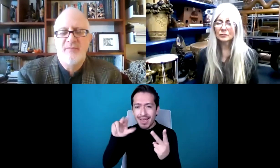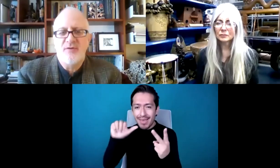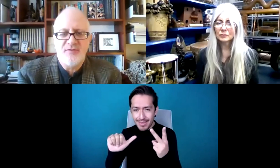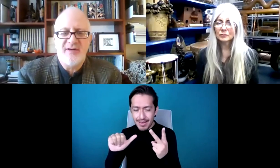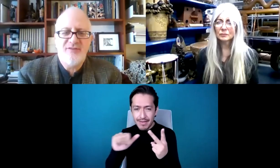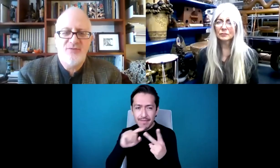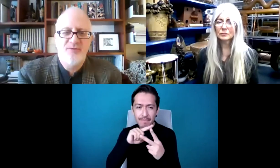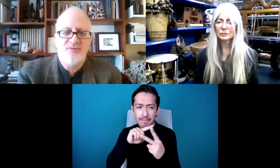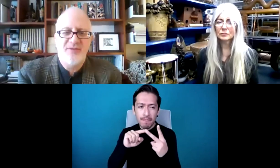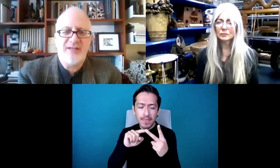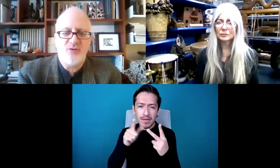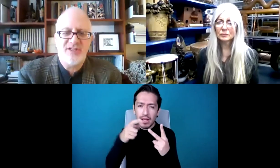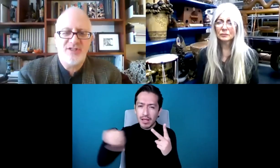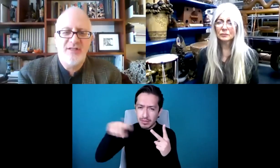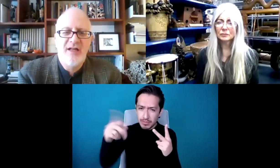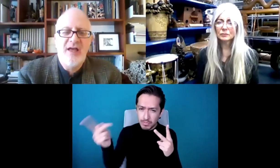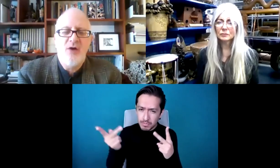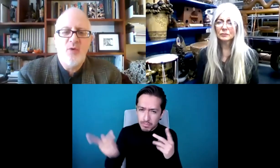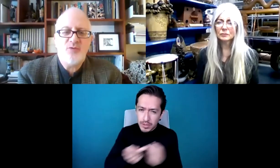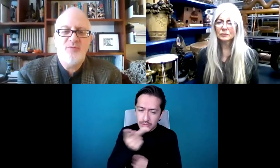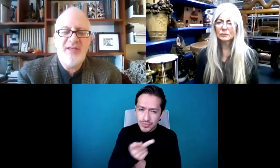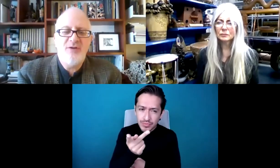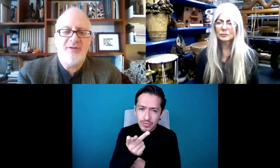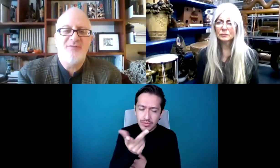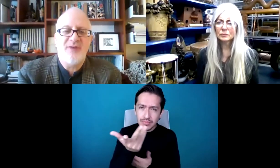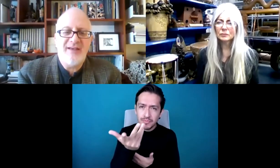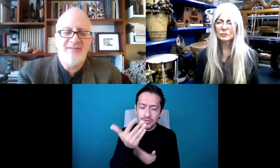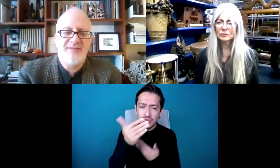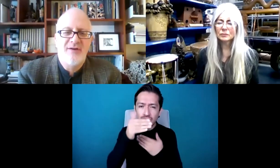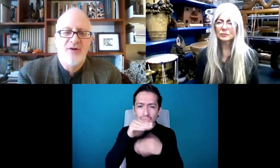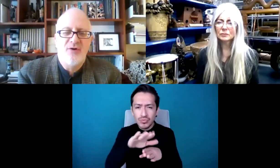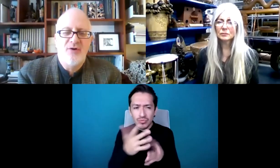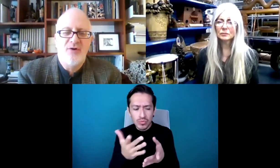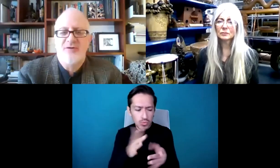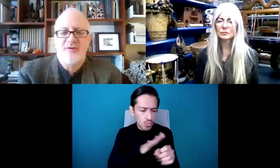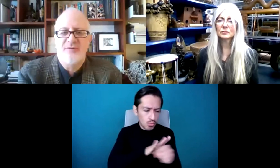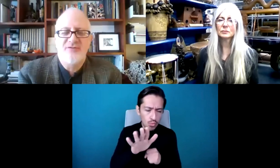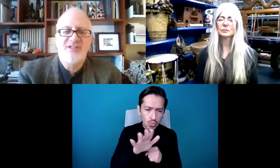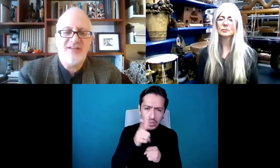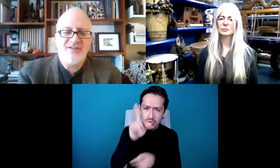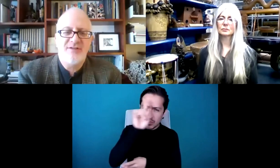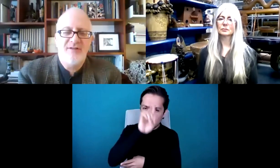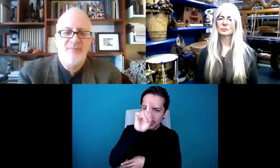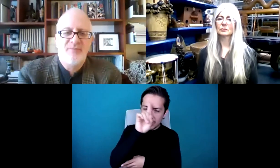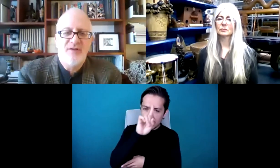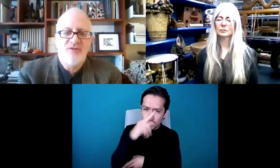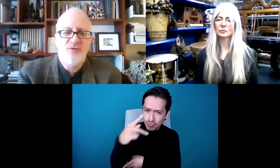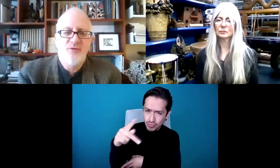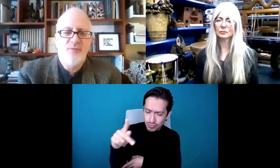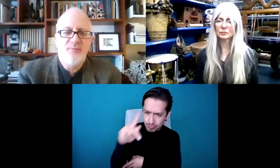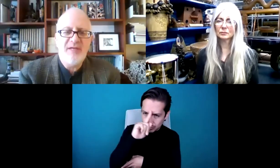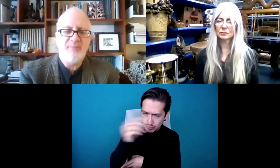hacen referencia a esto. ¿Cuál sería tu sugerencia o